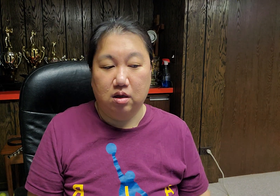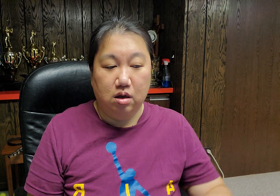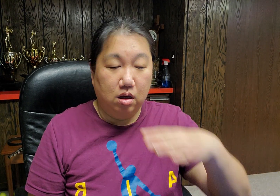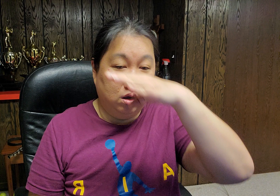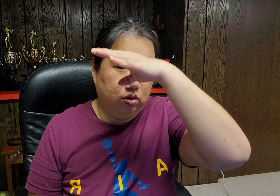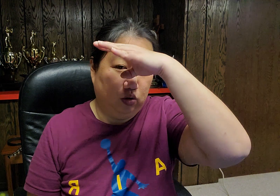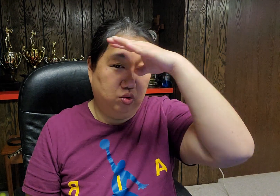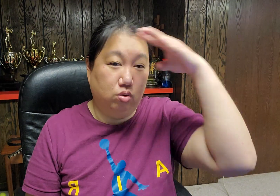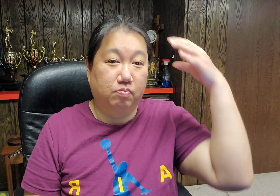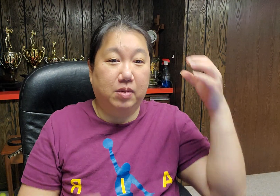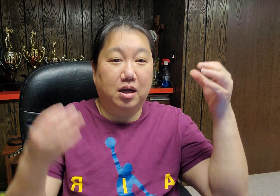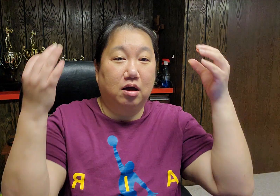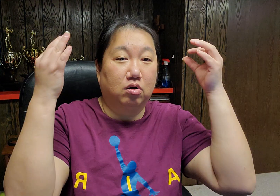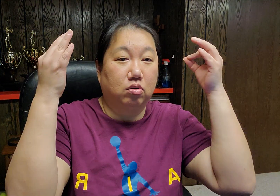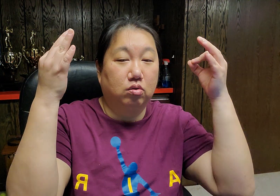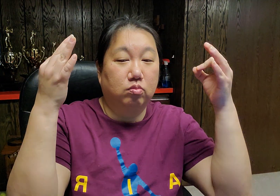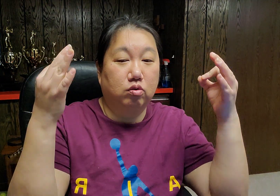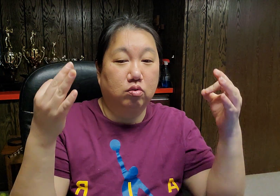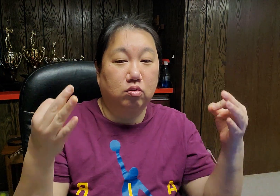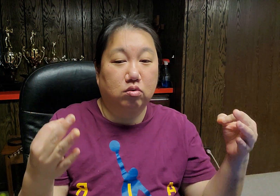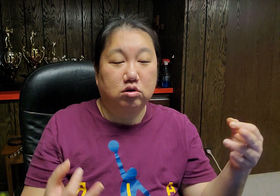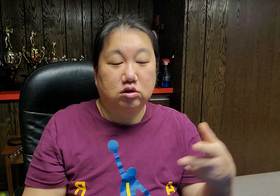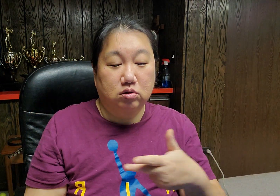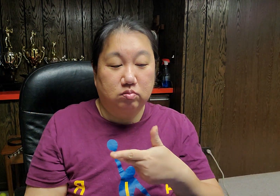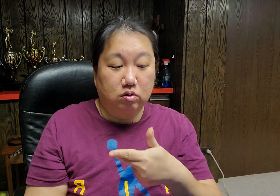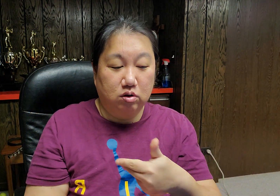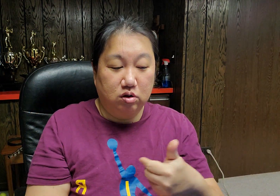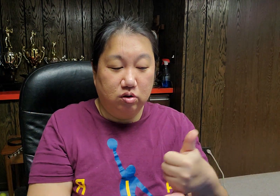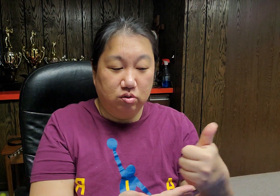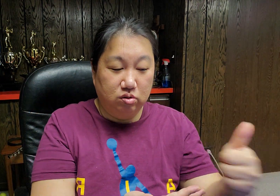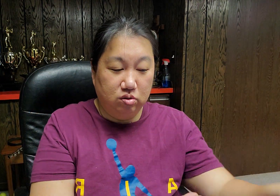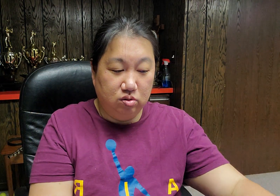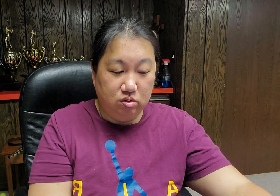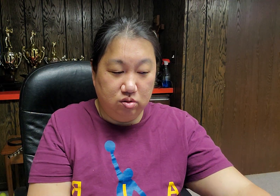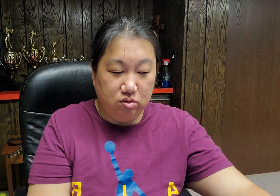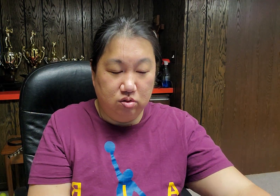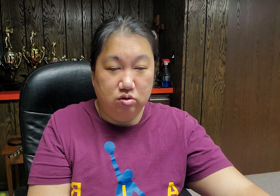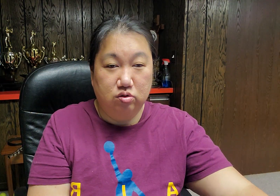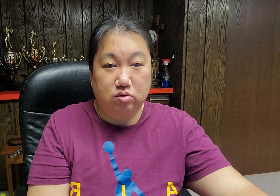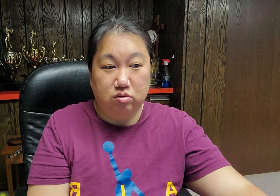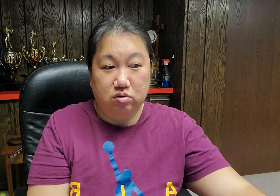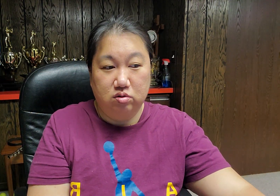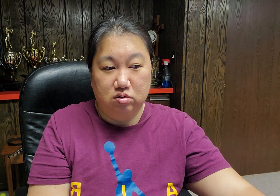감사합니다. 똑바로 보고 싶어요. 주님